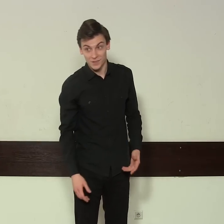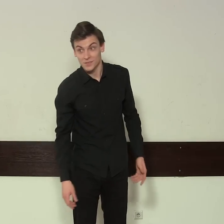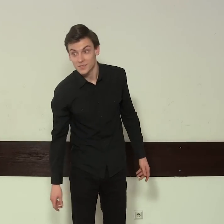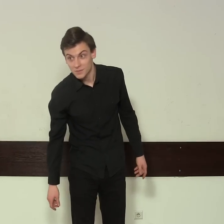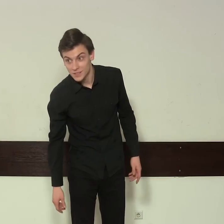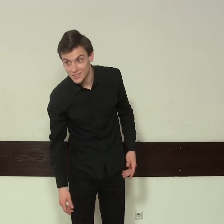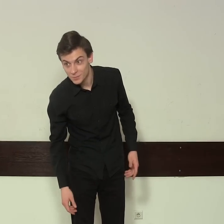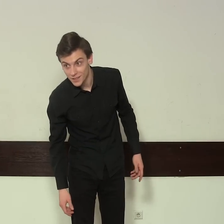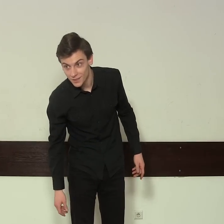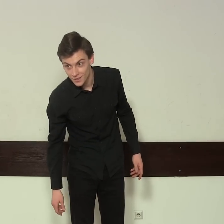Wiesz co, major?